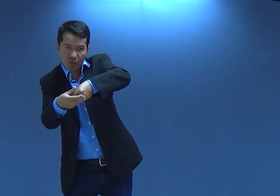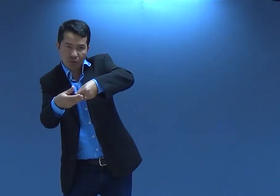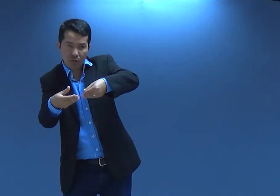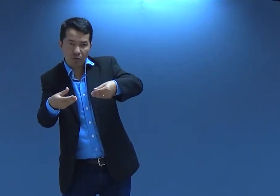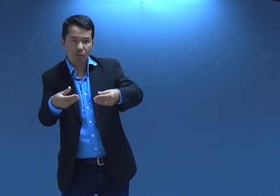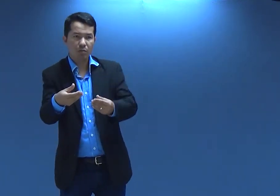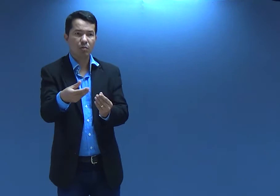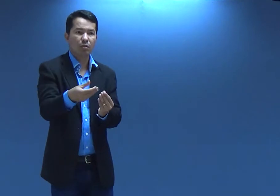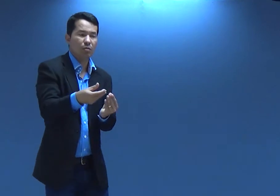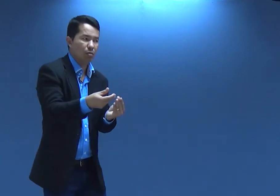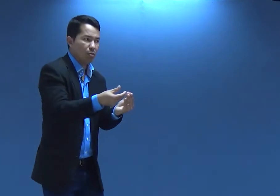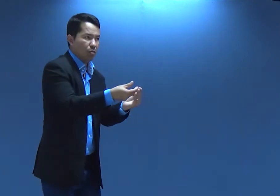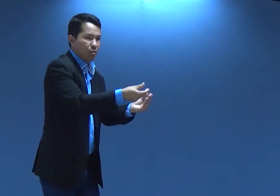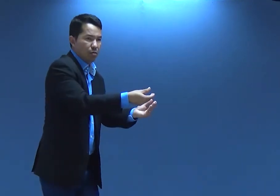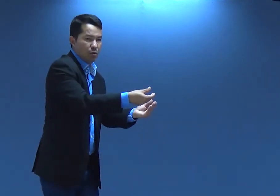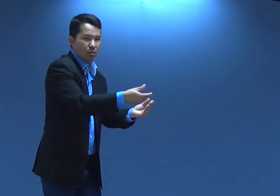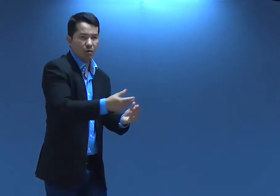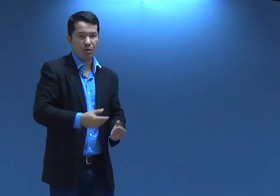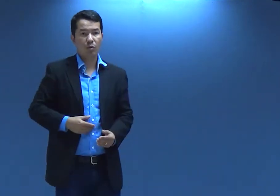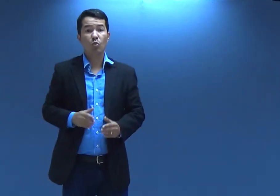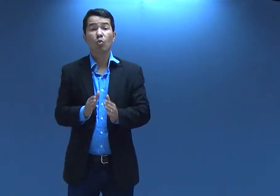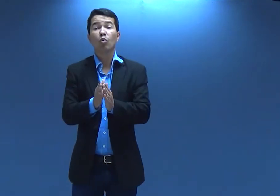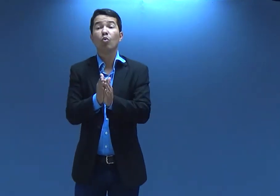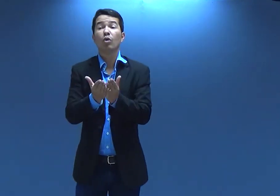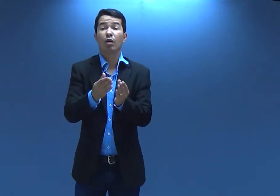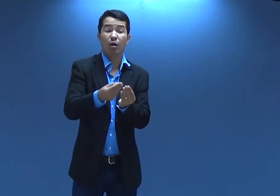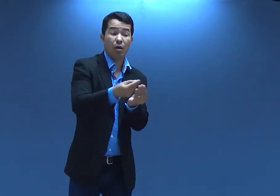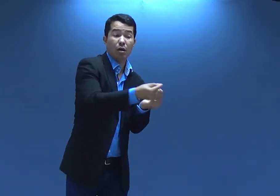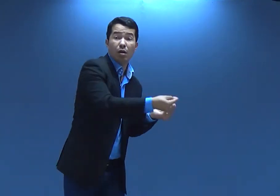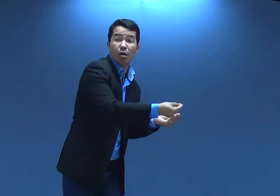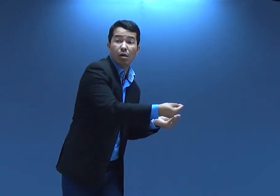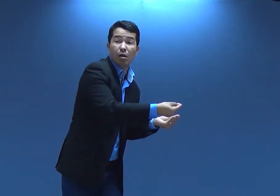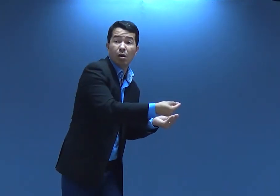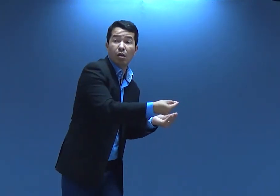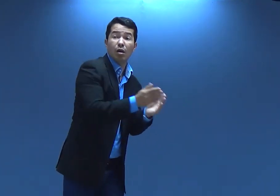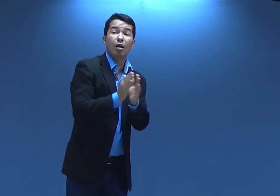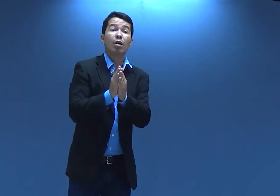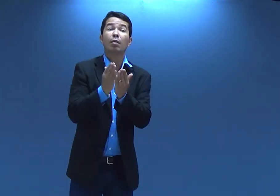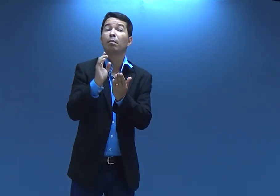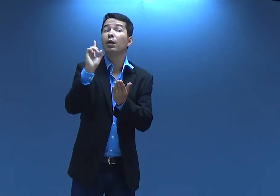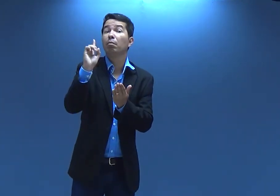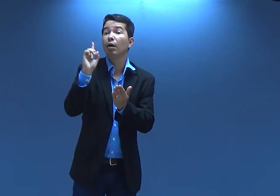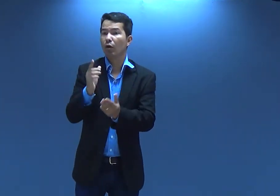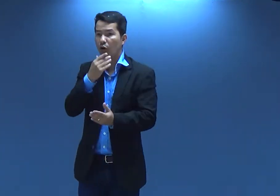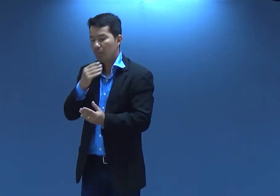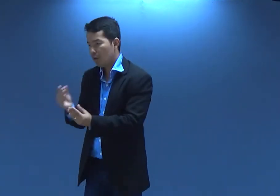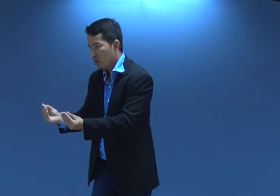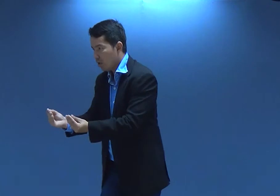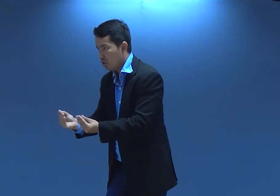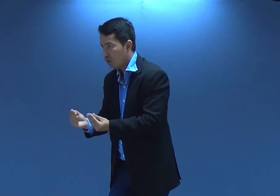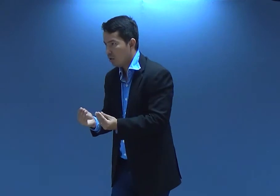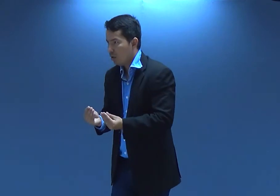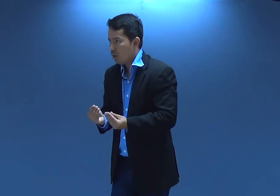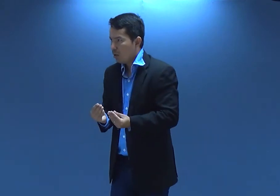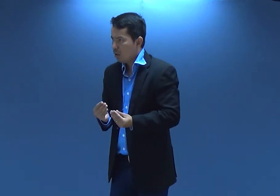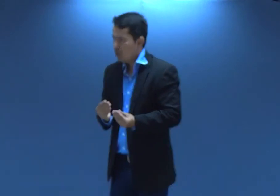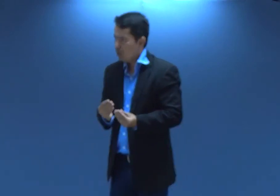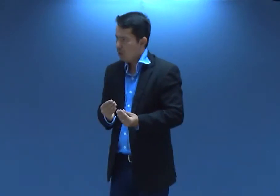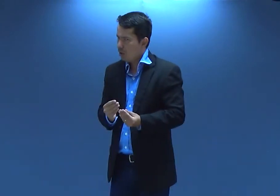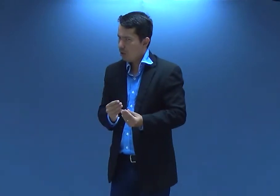colocou dentro de um envelope e deu pra ele dentro de uma bilha e deu pra ele uma bilha e ele pegou